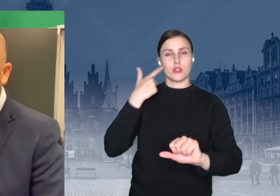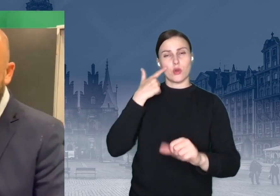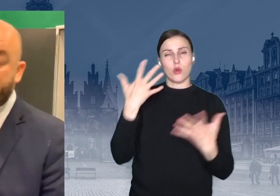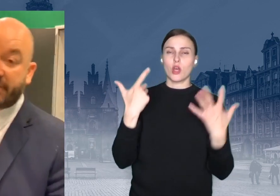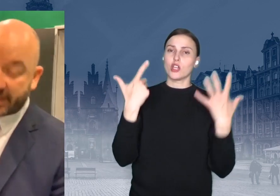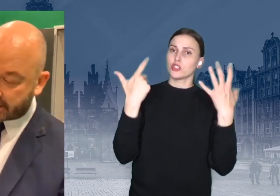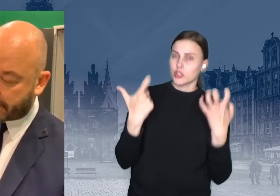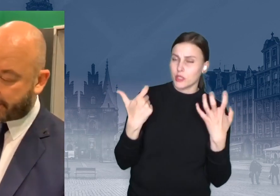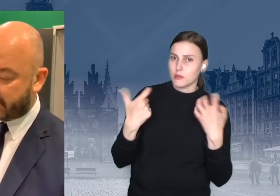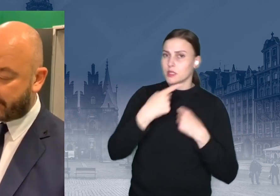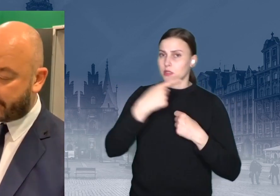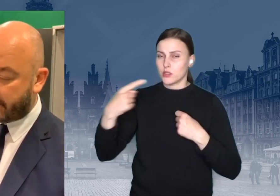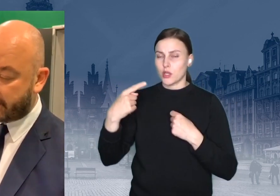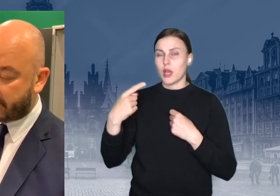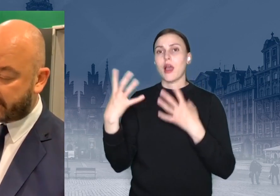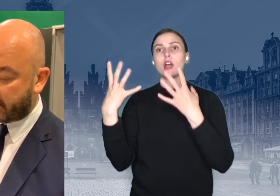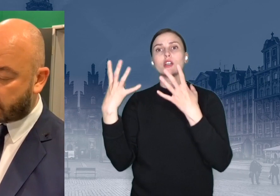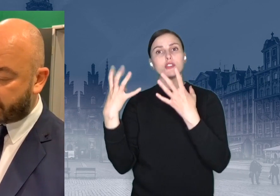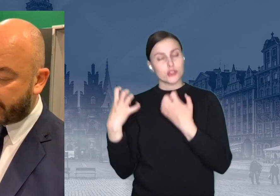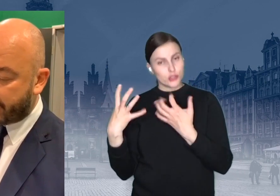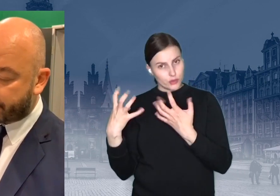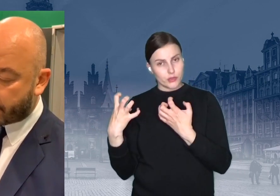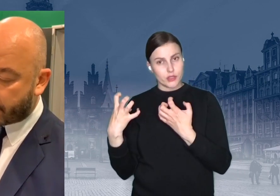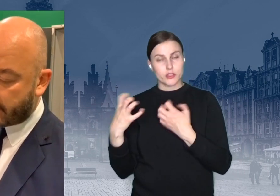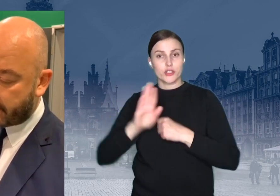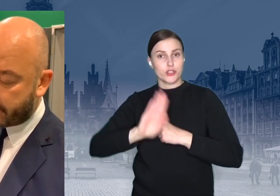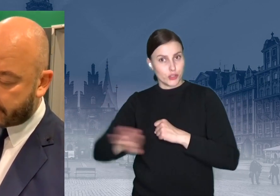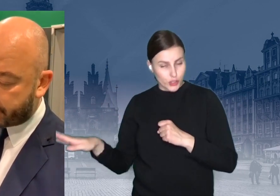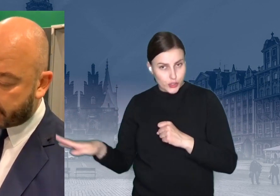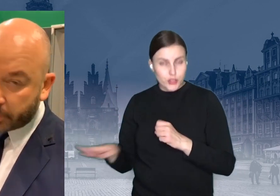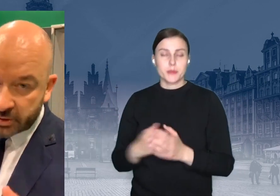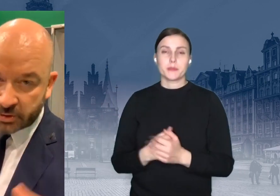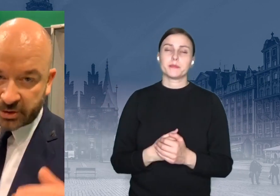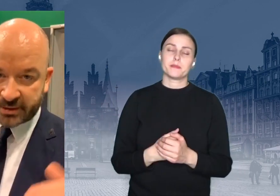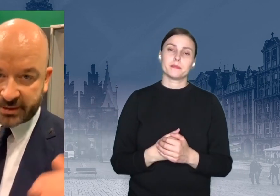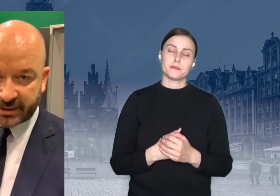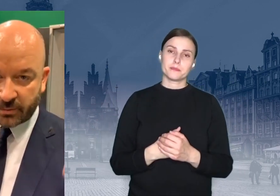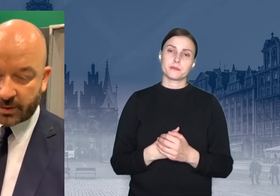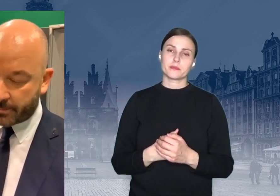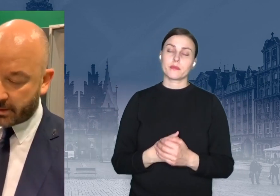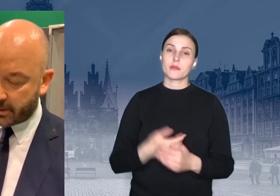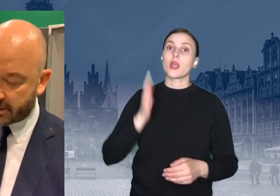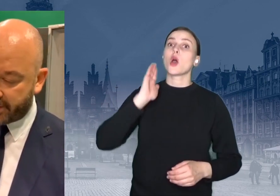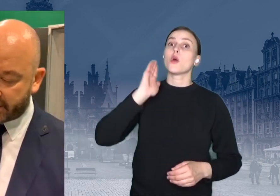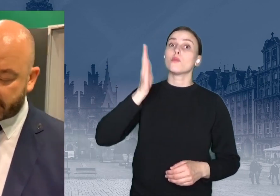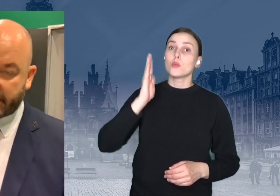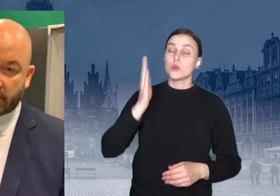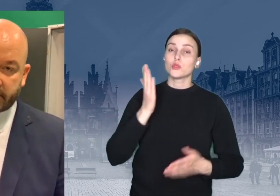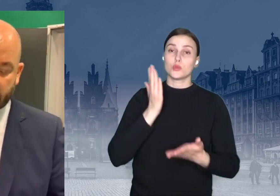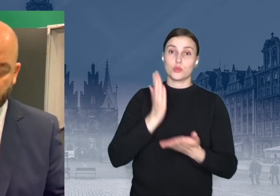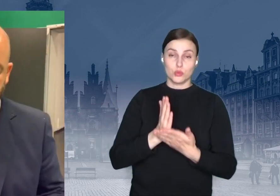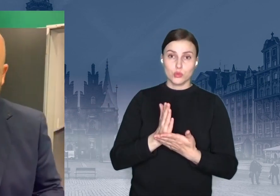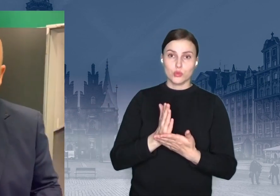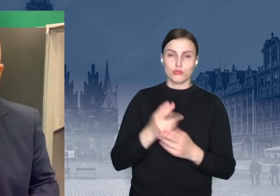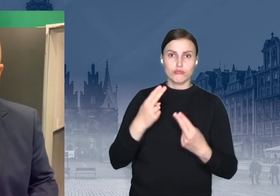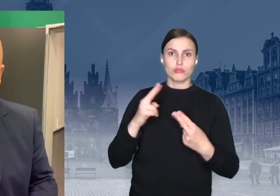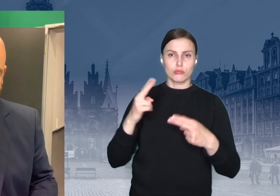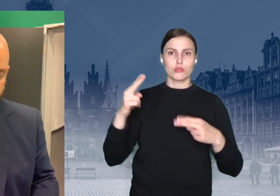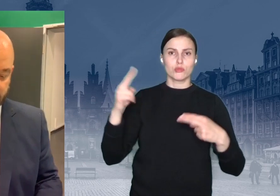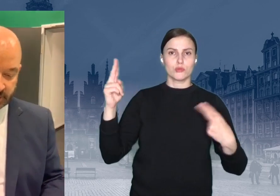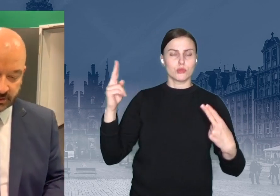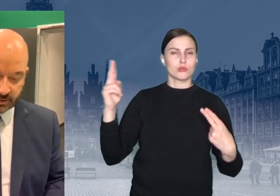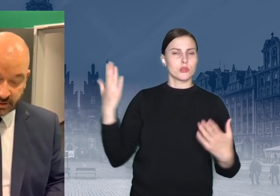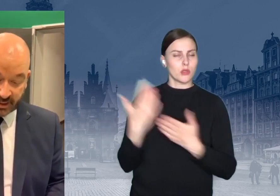900 dzieciaków. Później to się zaczęło zwiększać na koniec tygodnia,